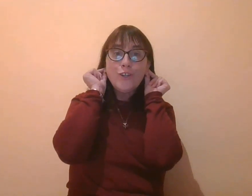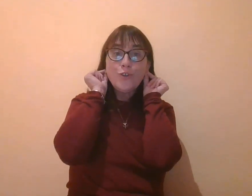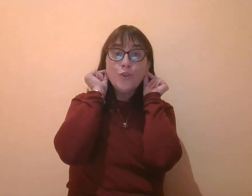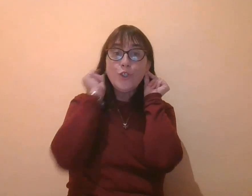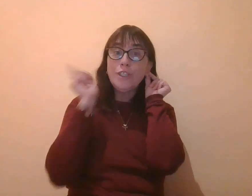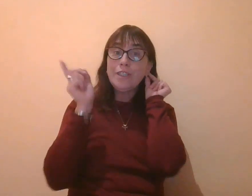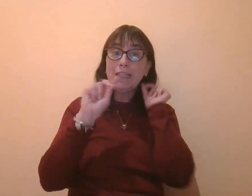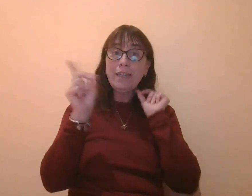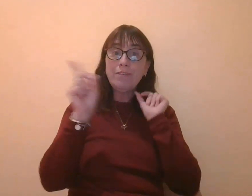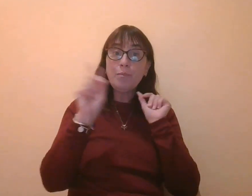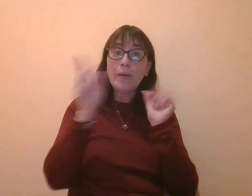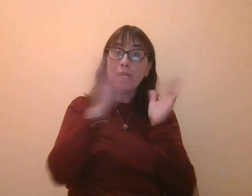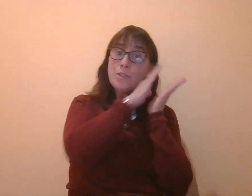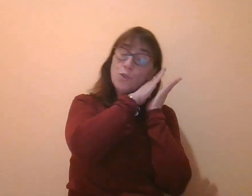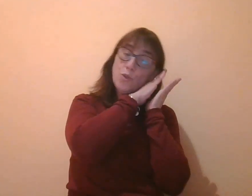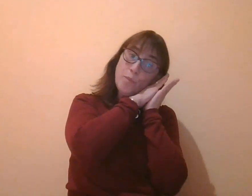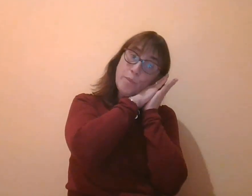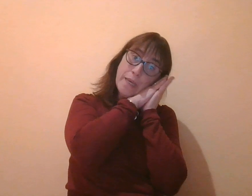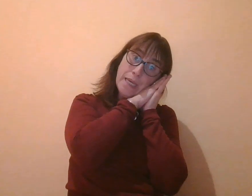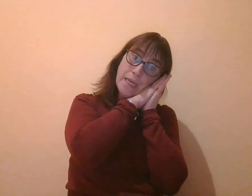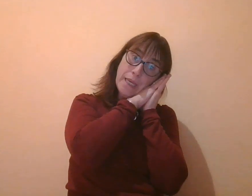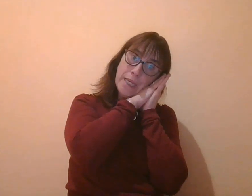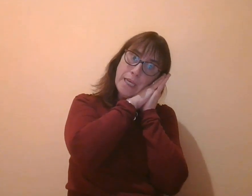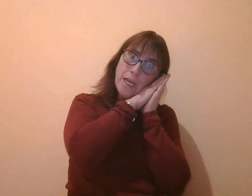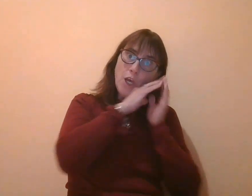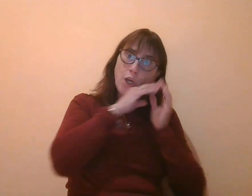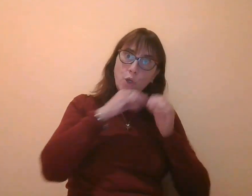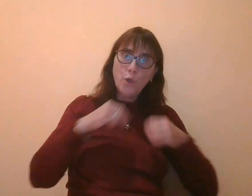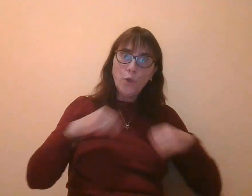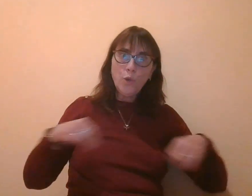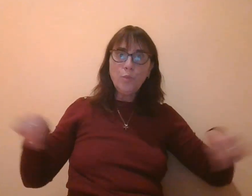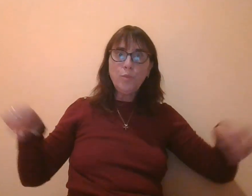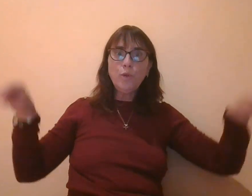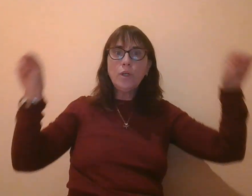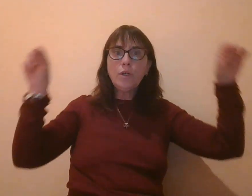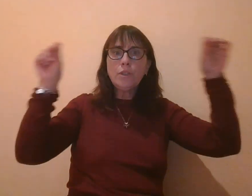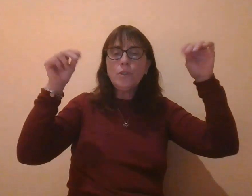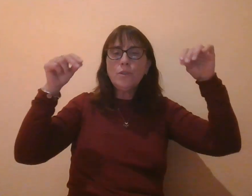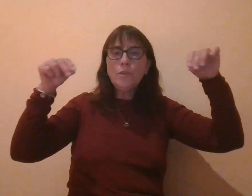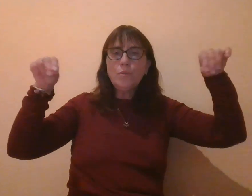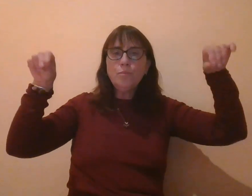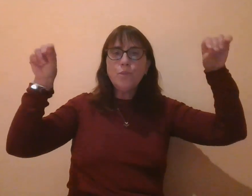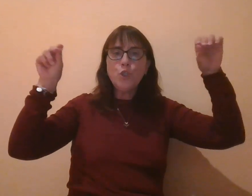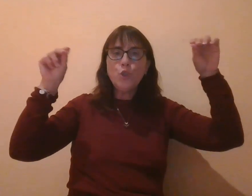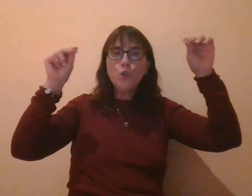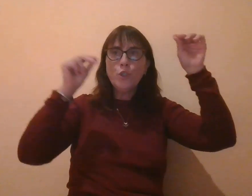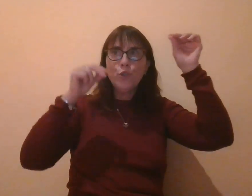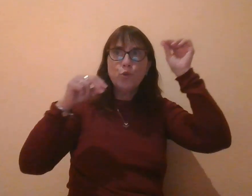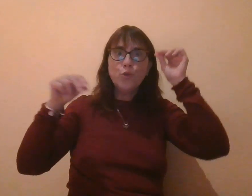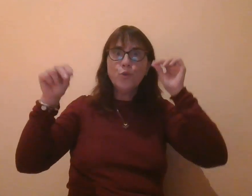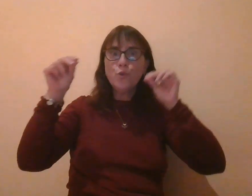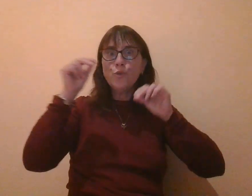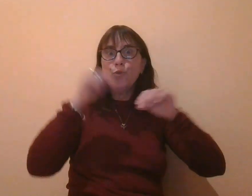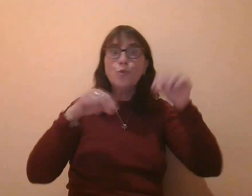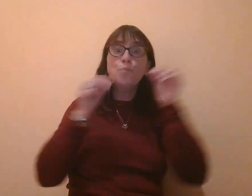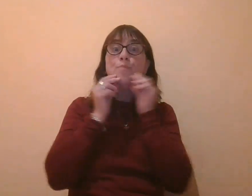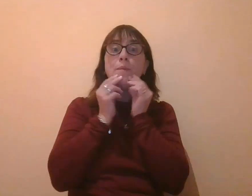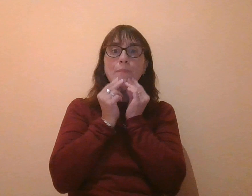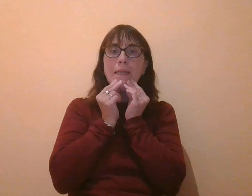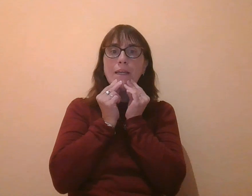coquine elle n'avait pas saumé le bourdon m'a piqué